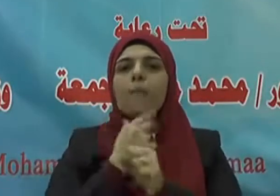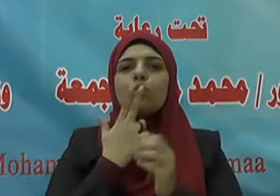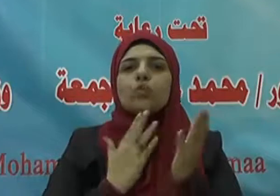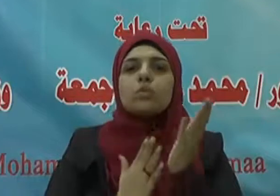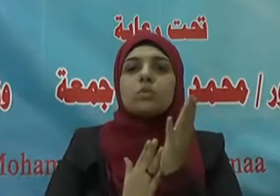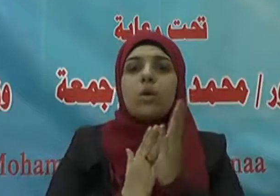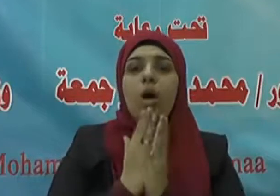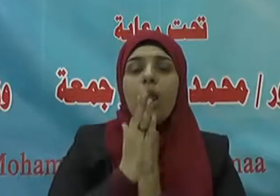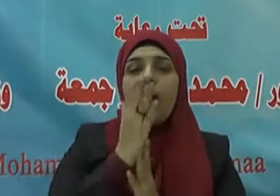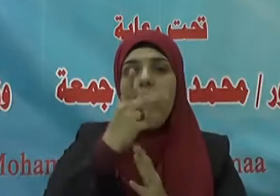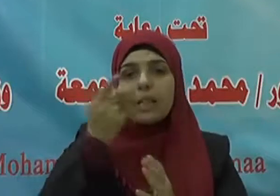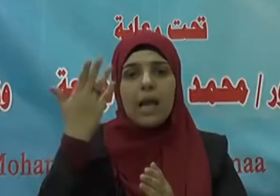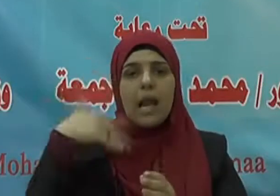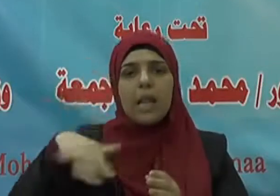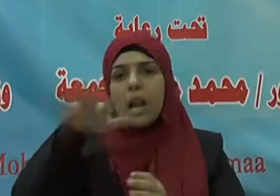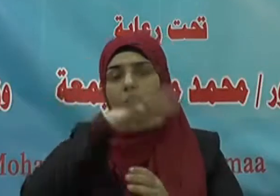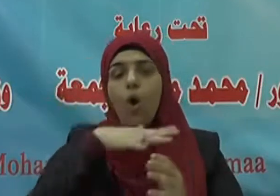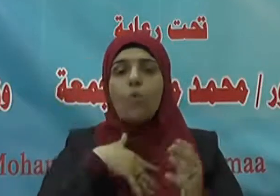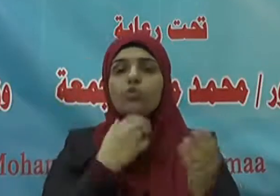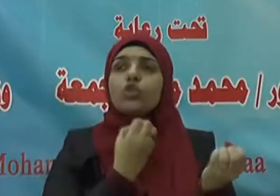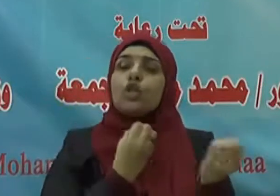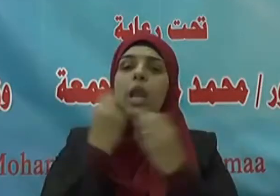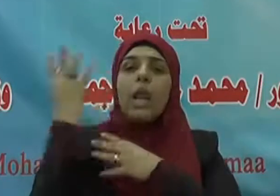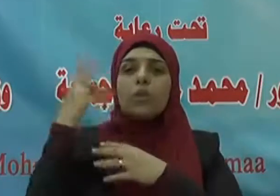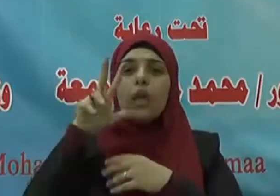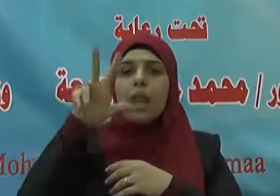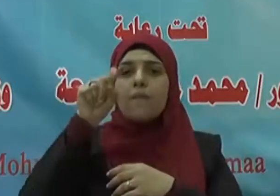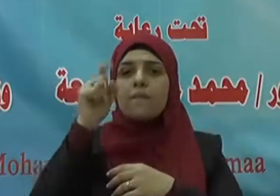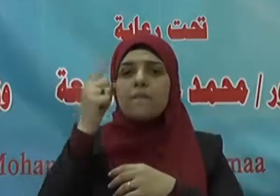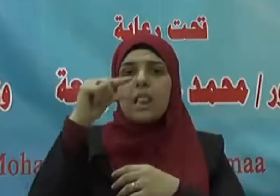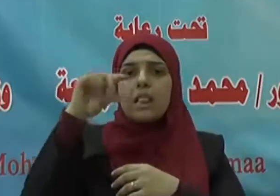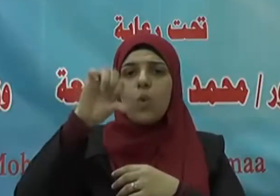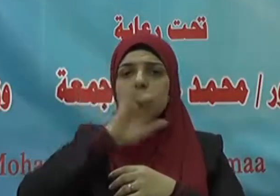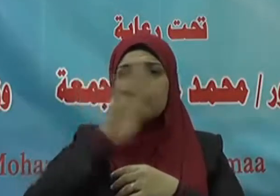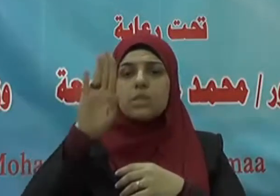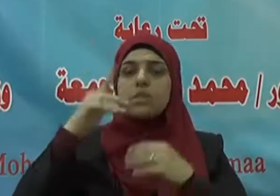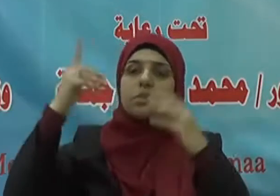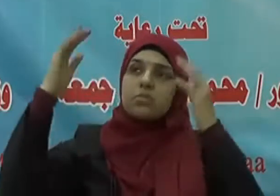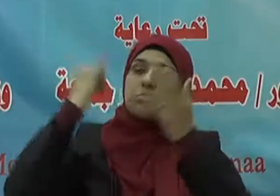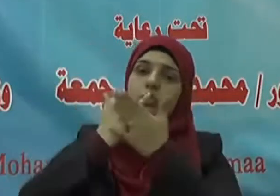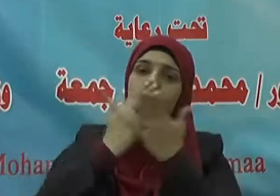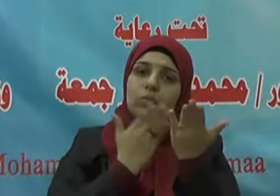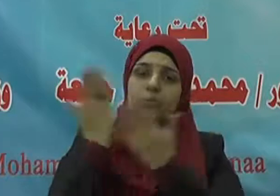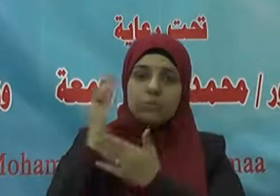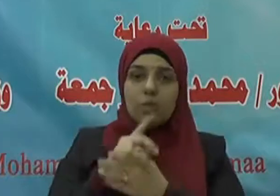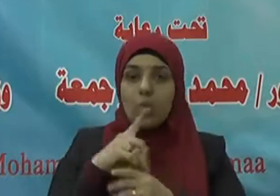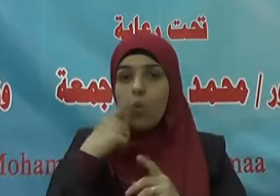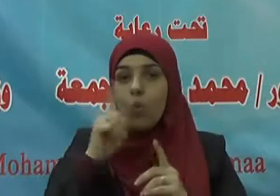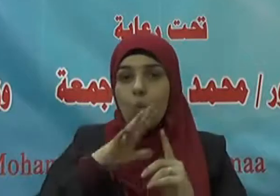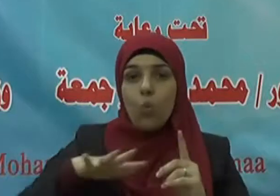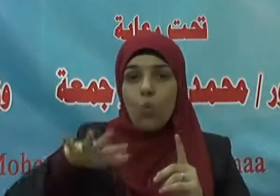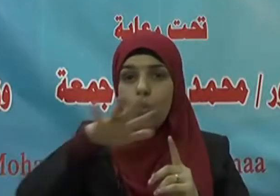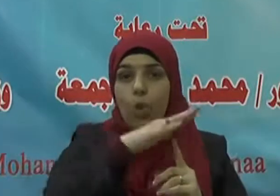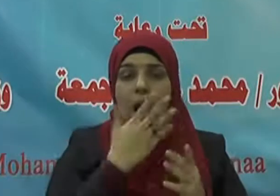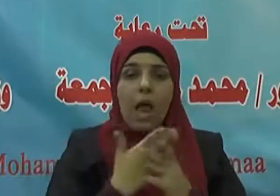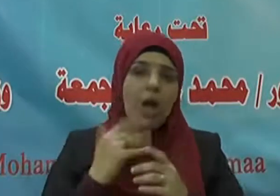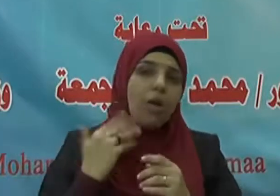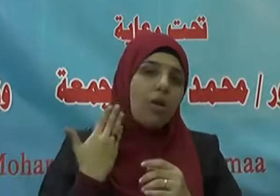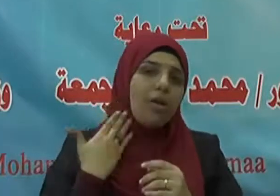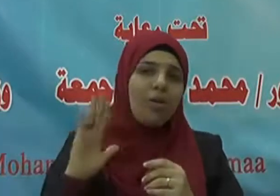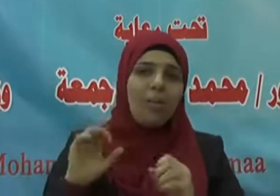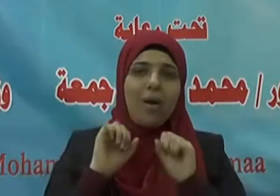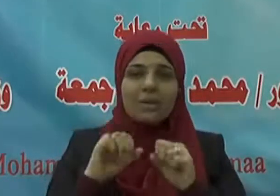وعملوا الصالحات كانت لهم جنات الفردوس نزلا وليس أدل على